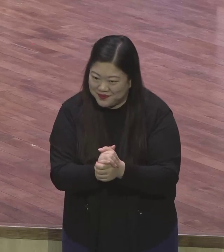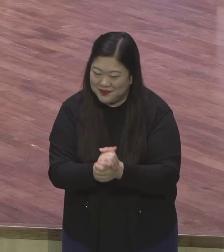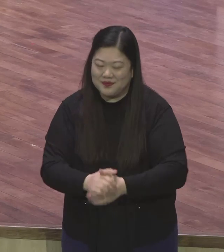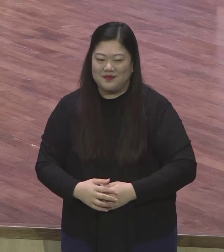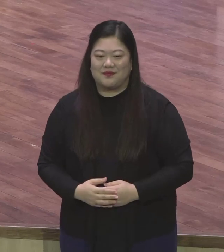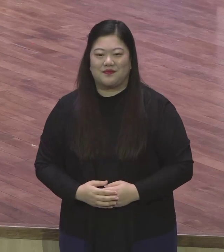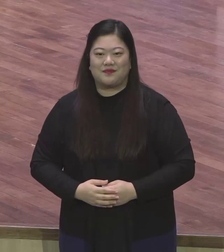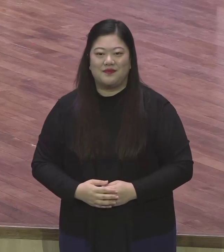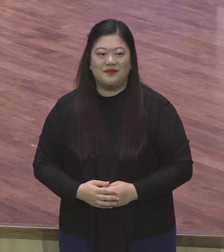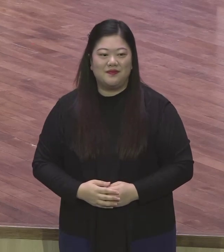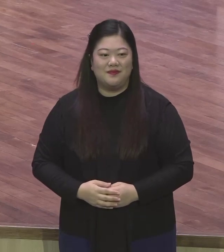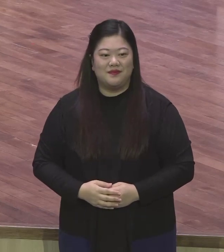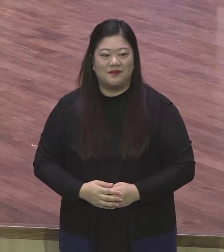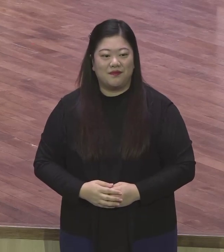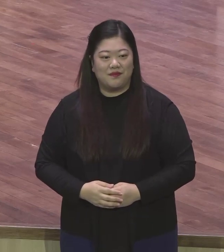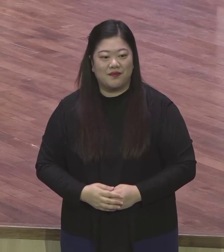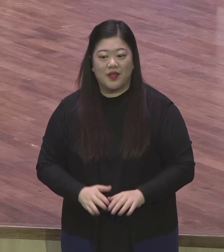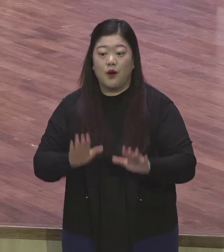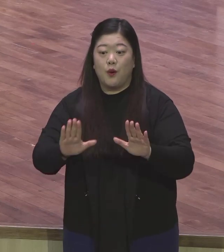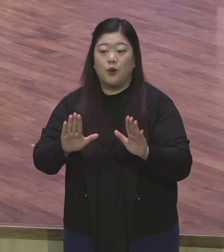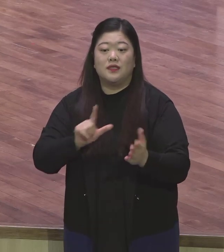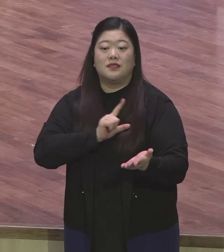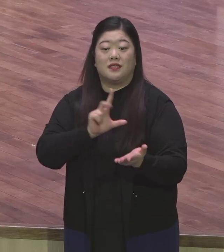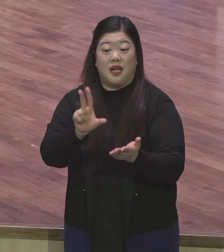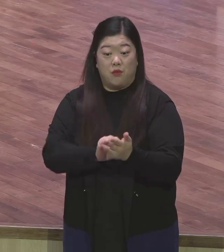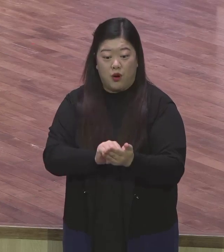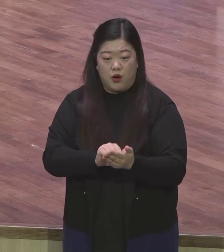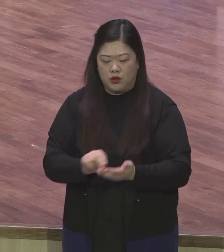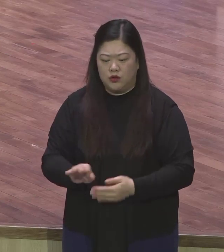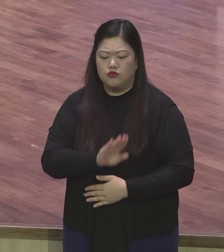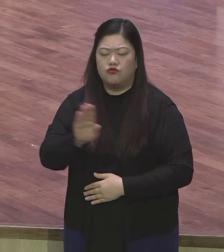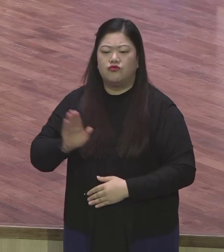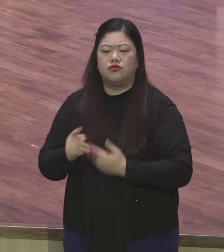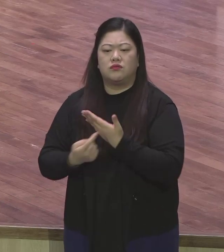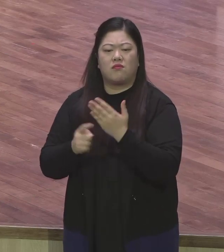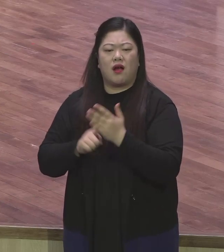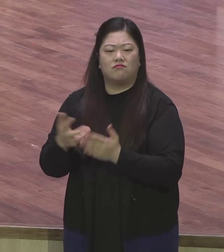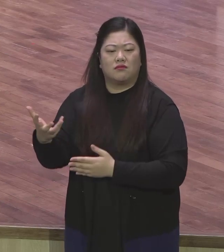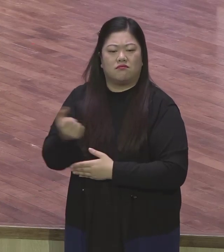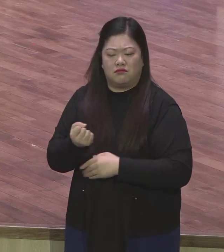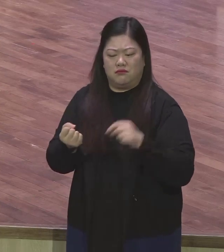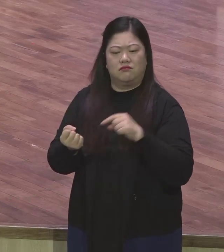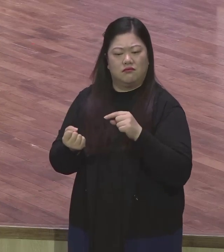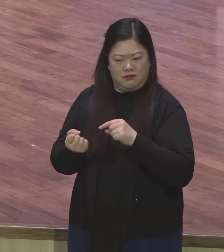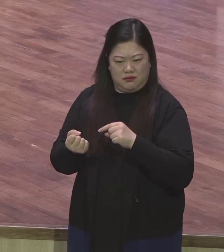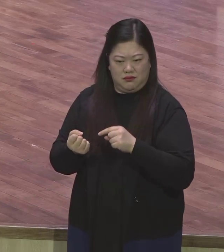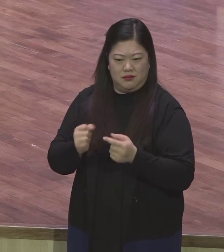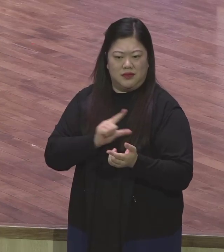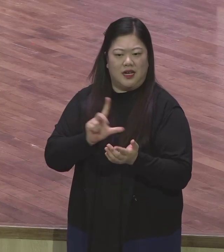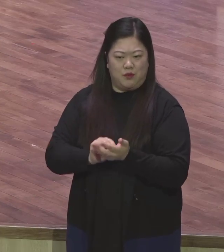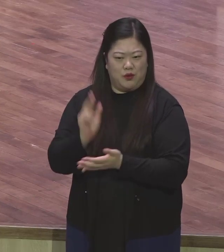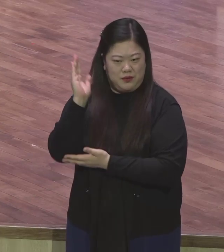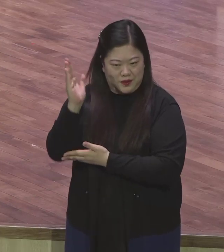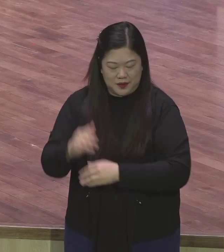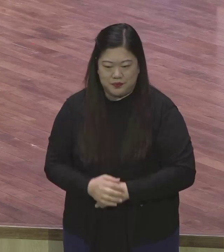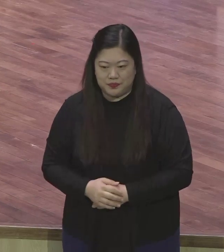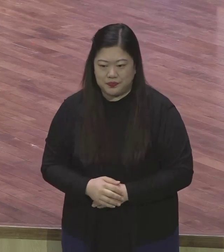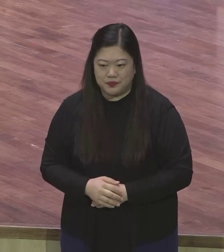드리는 말씀 가지고 우리가 품어야 할 마음이란 채무로 말씀을 드립니다. 주의라 했던 전도사님이 부자와